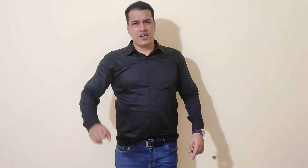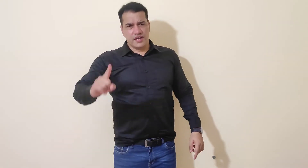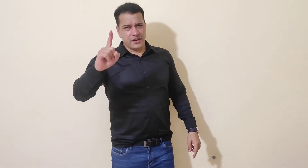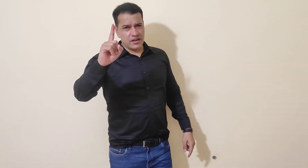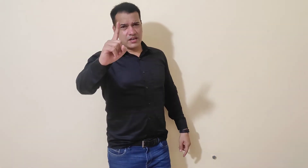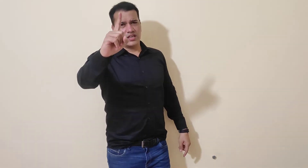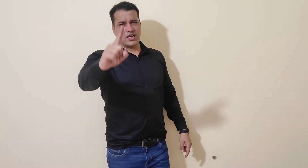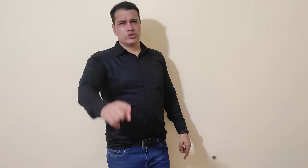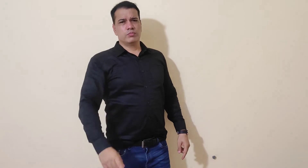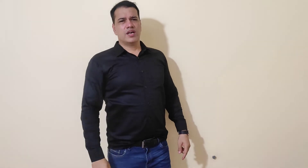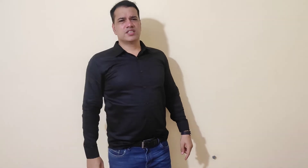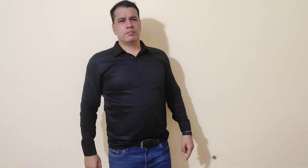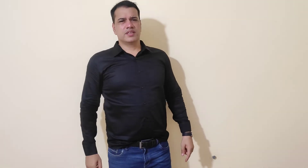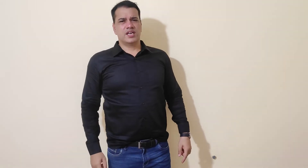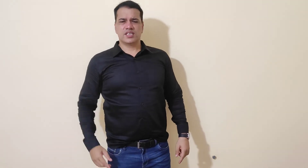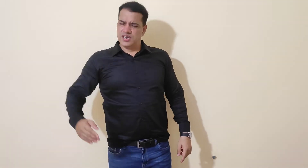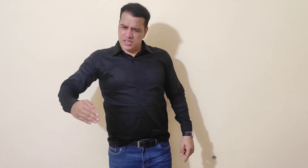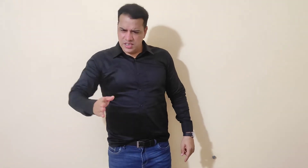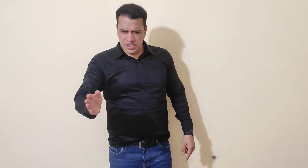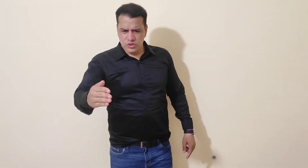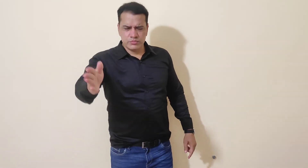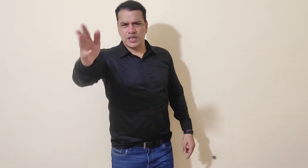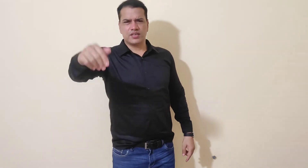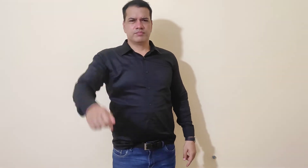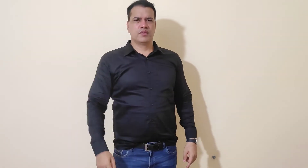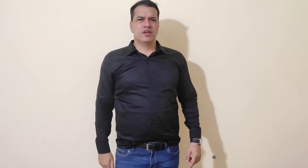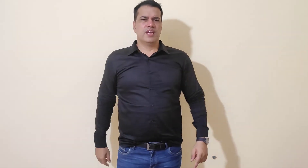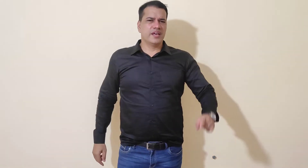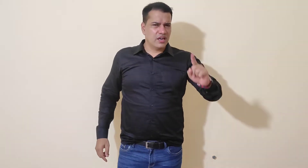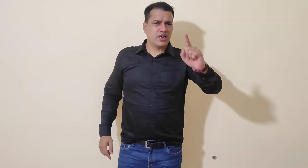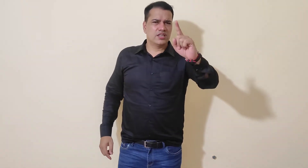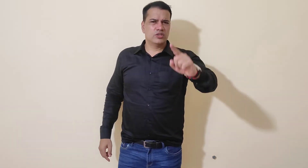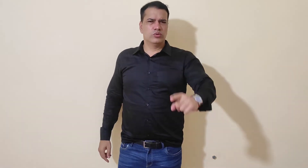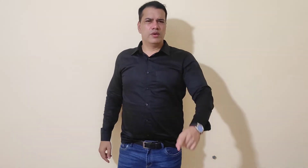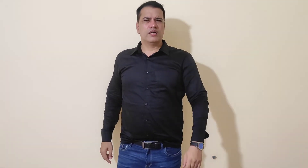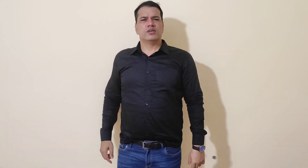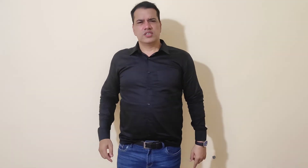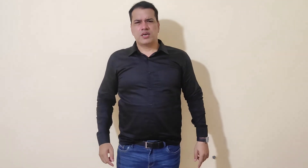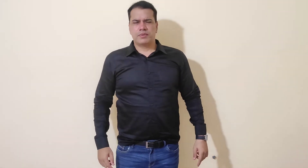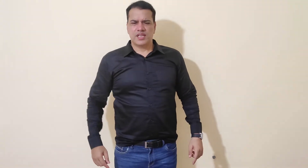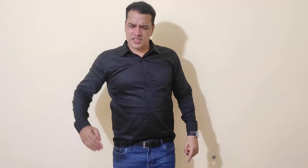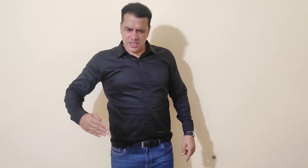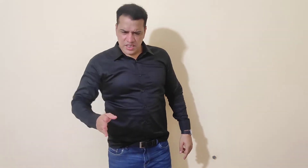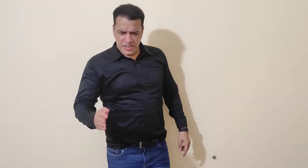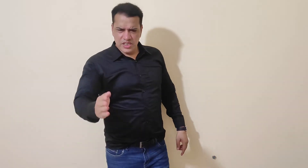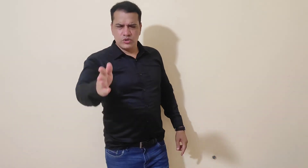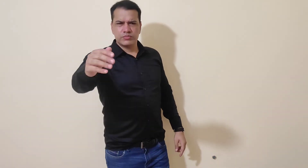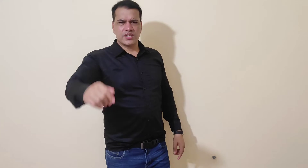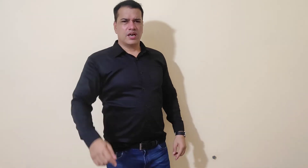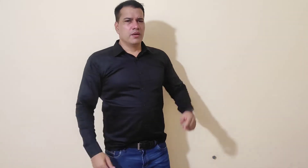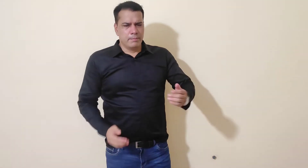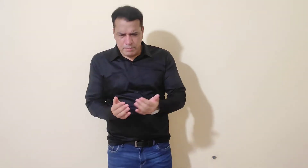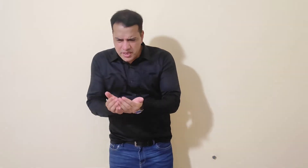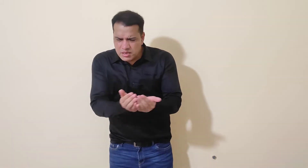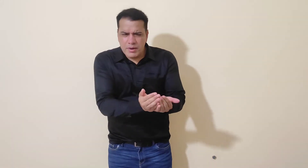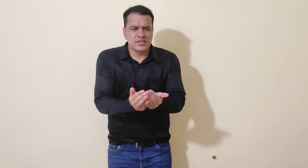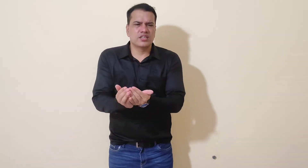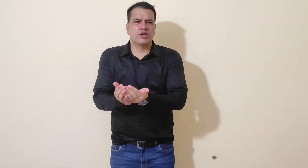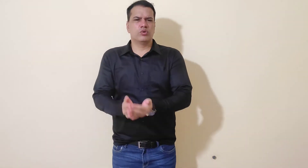गली गली घूमता था, भीक मांगता था